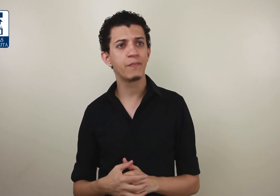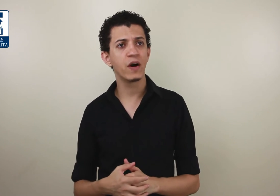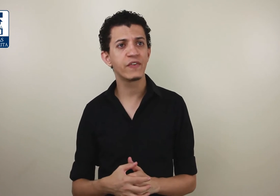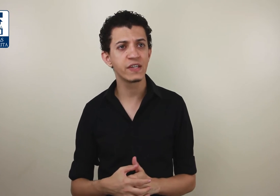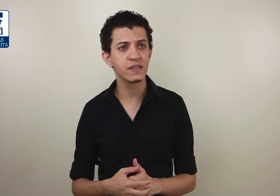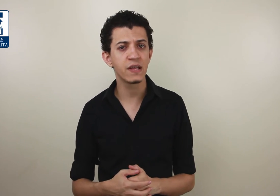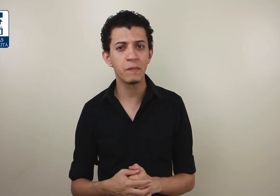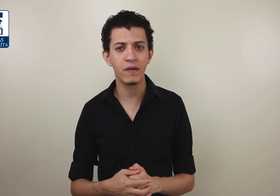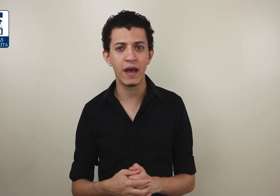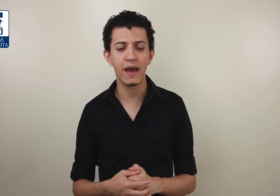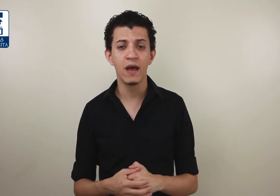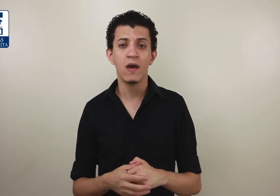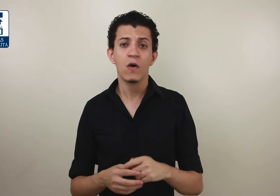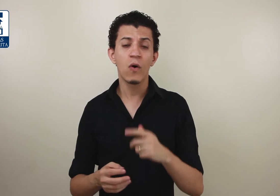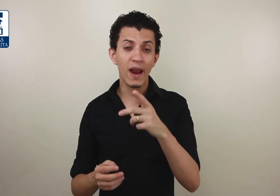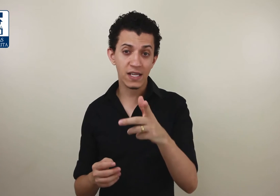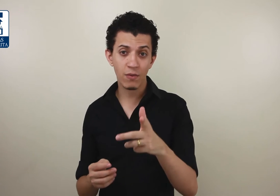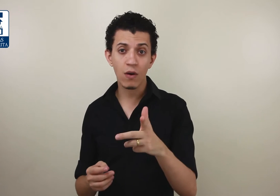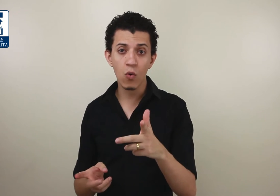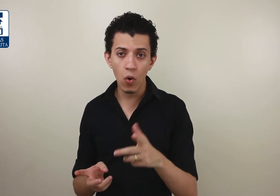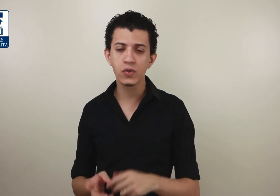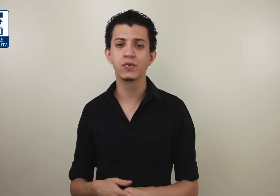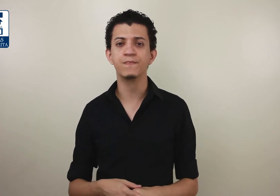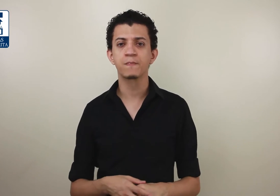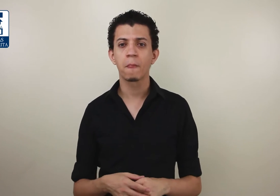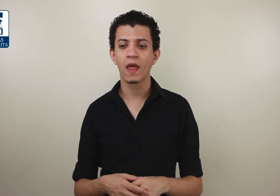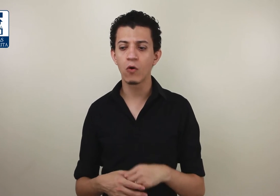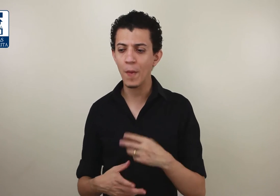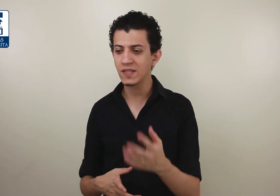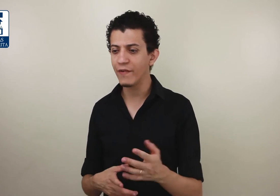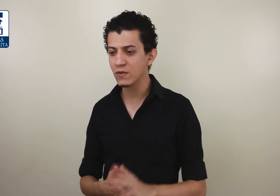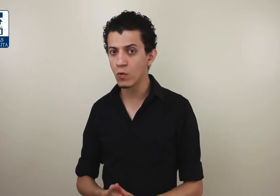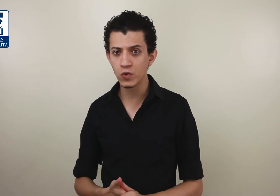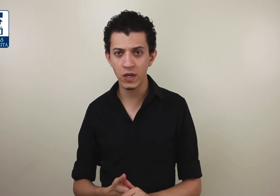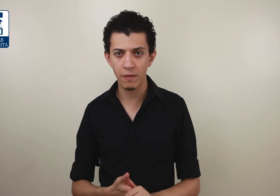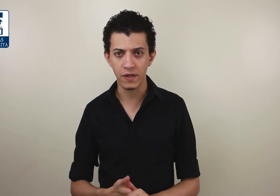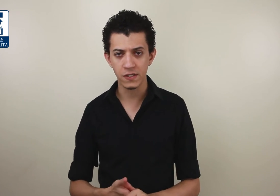pode fazer assim também. Com relação a curso, eu comecei a fazer um curso de Libras.